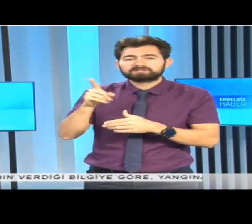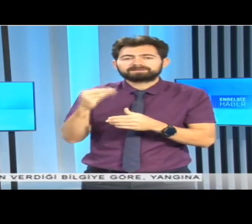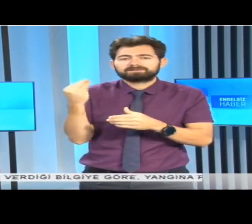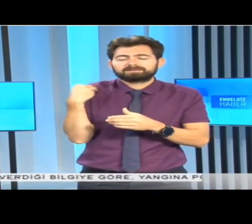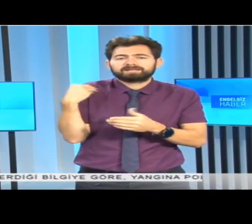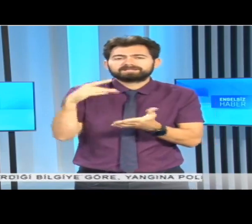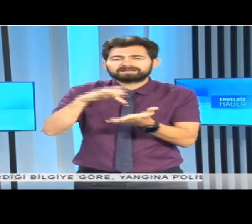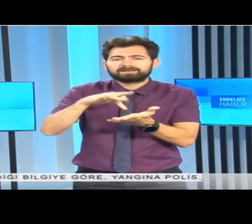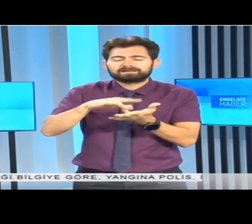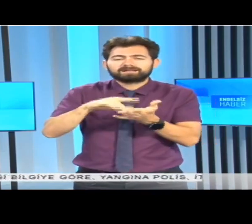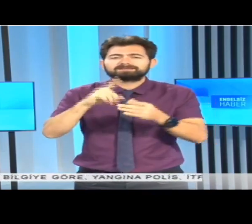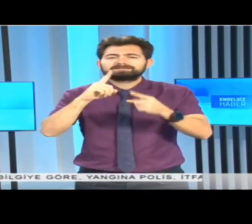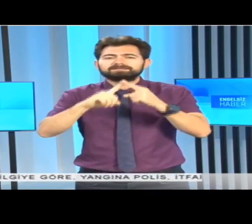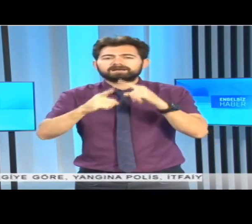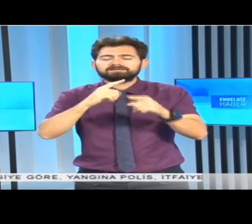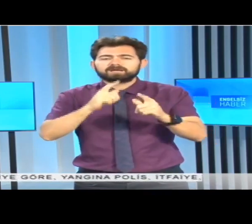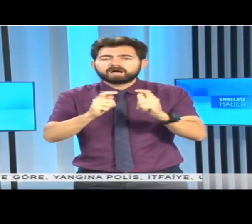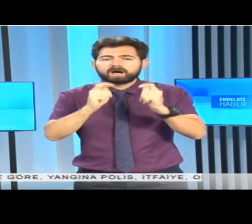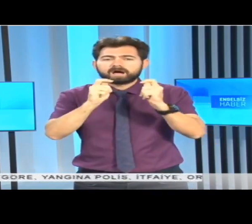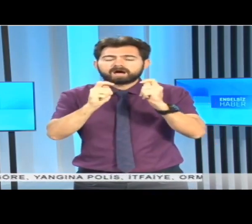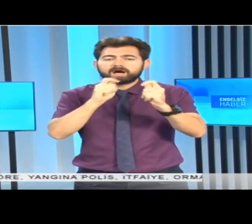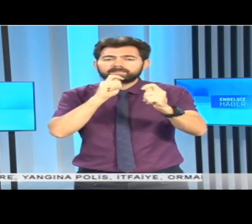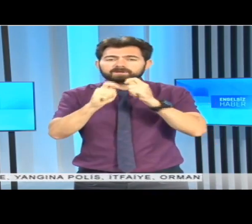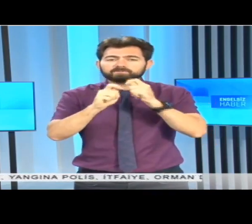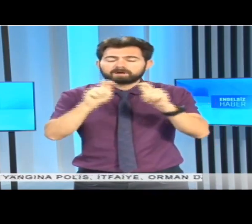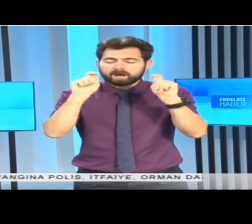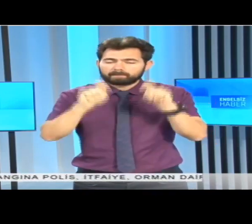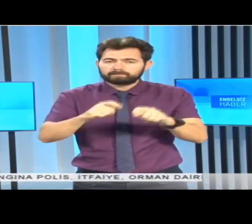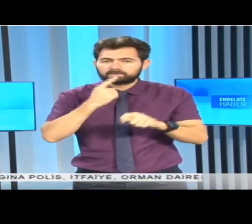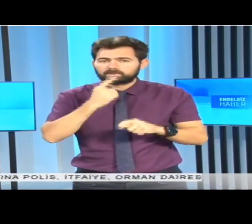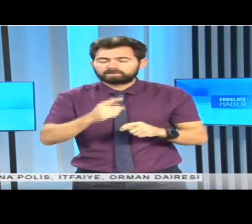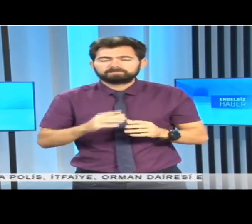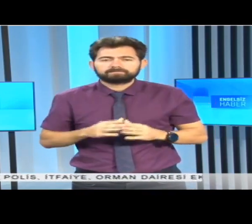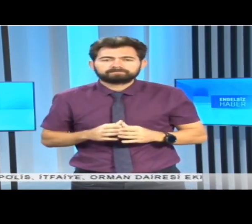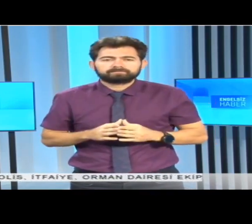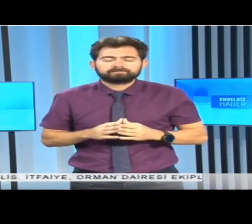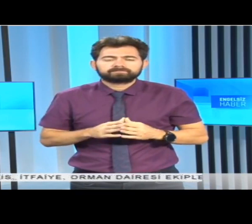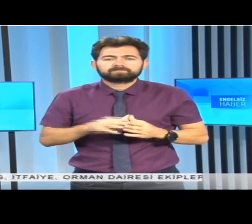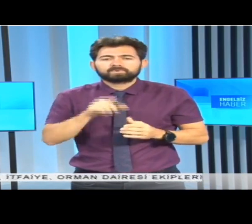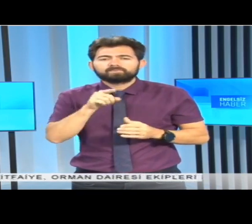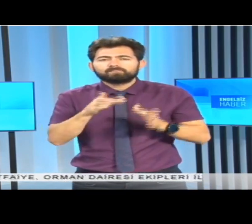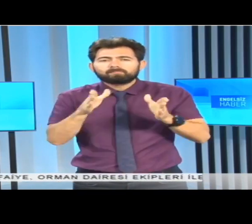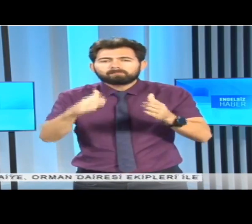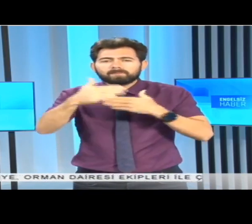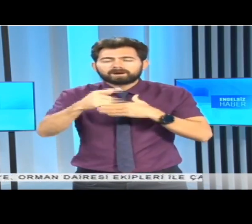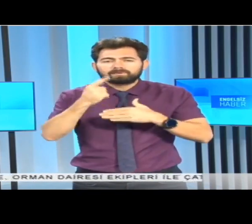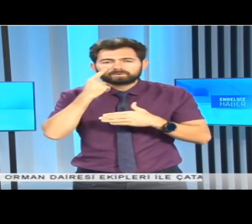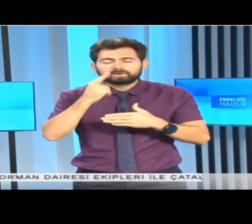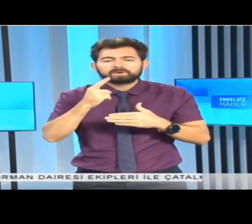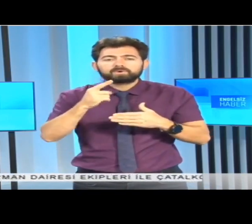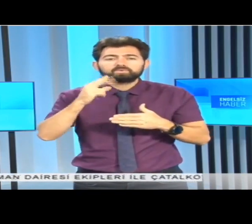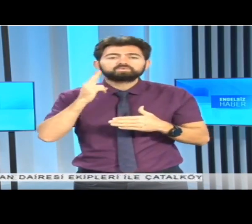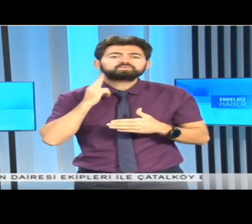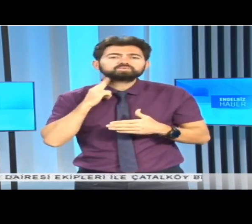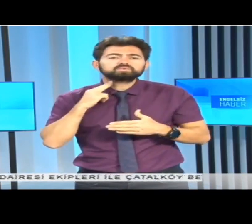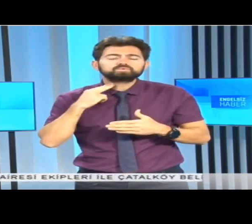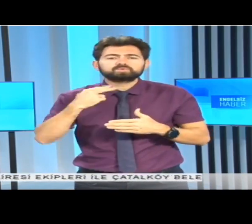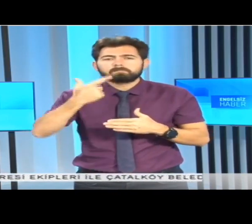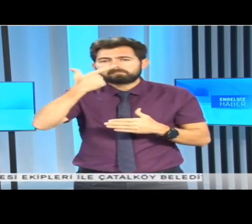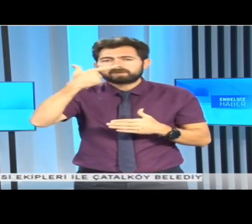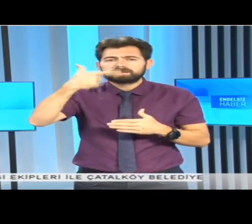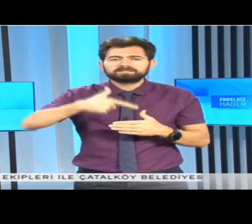siyasi anlaşma sağladıkları belirtildi. Pakette Rus petrolünün 3.